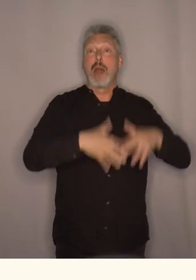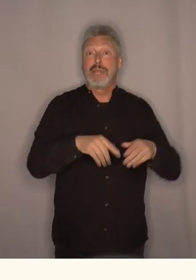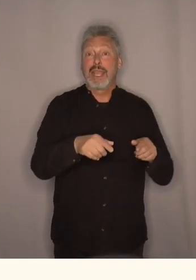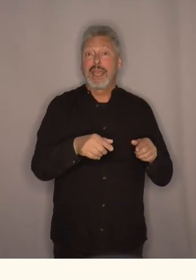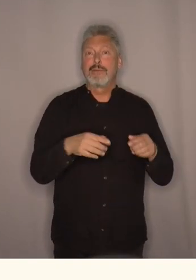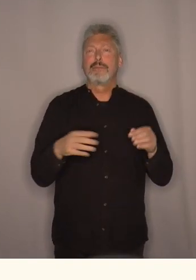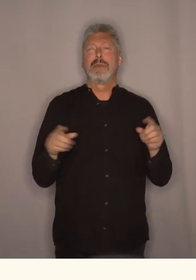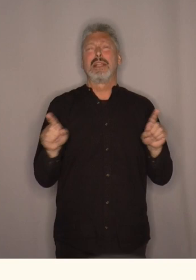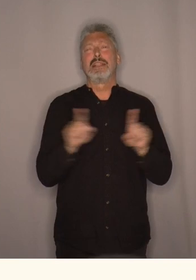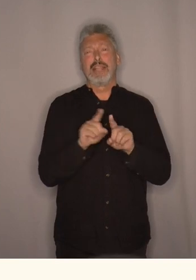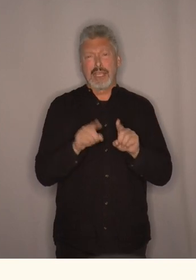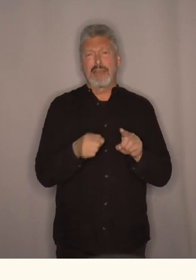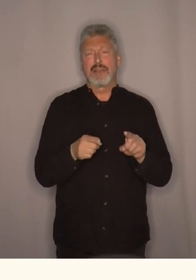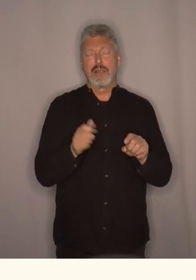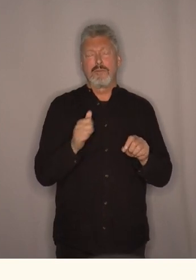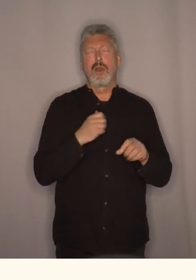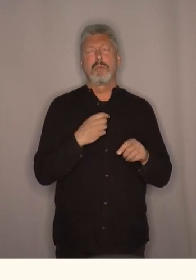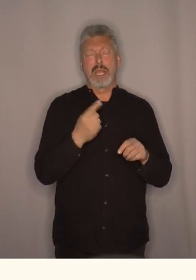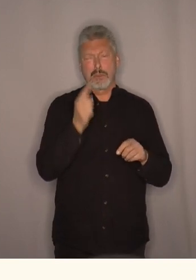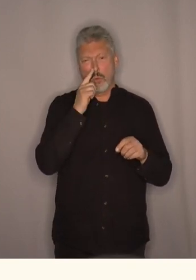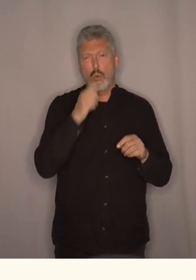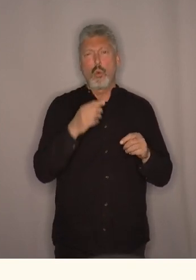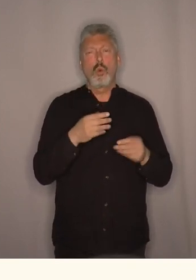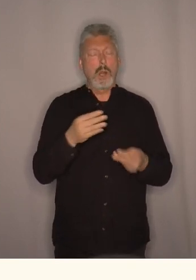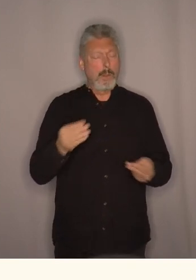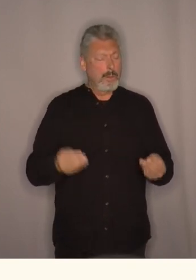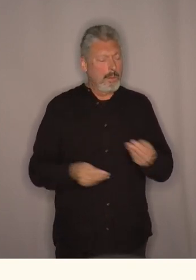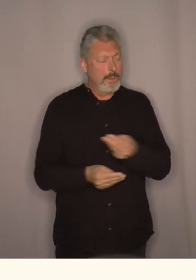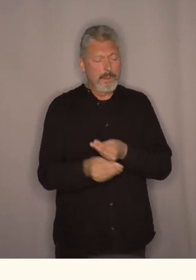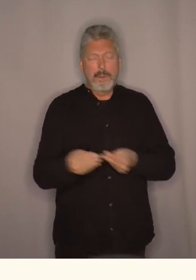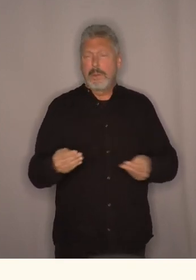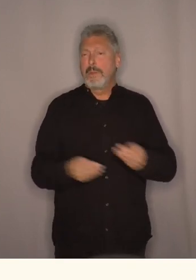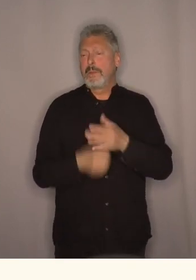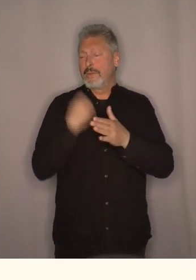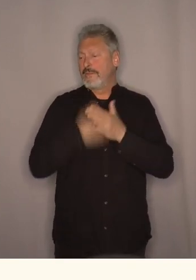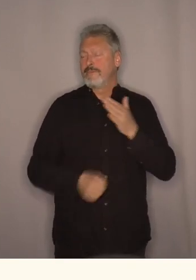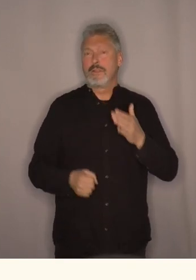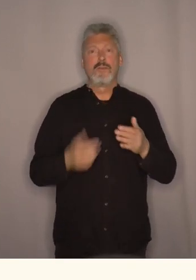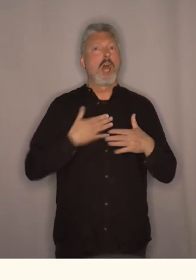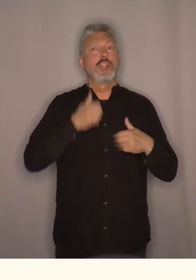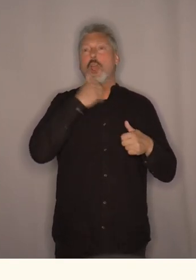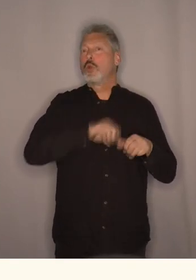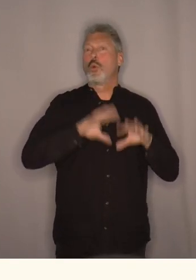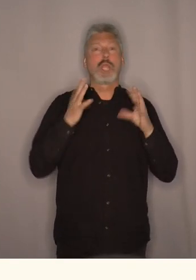Så likevel så var det et økonomisk løft for min mor som hadde ikke råd til hva som helst på den tiden.